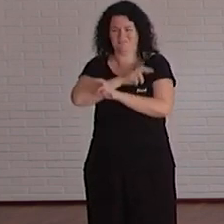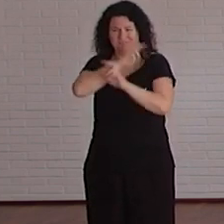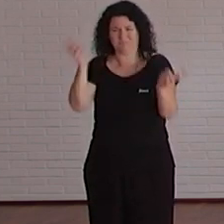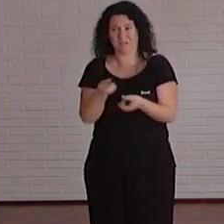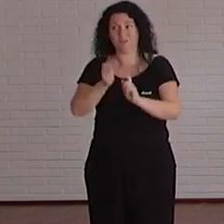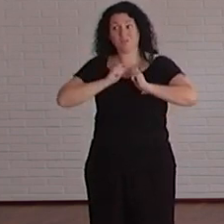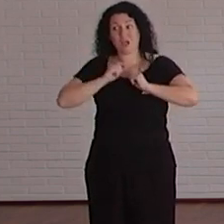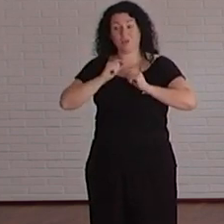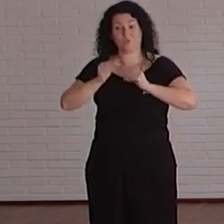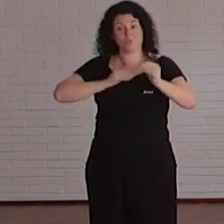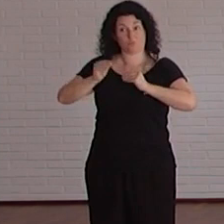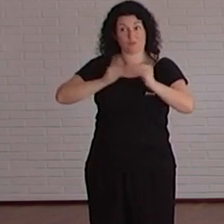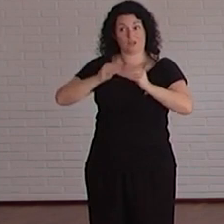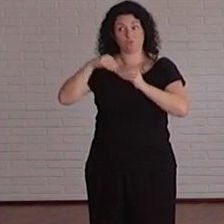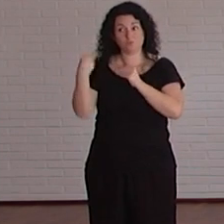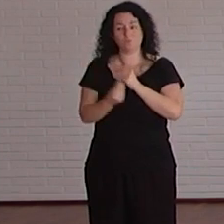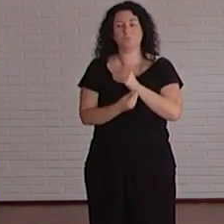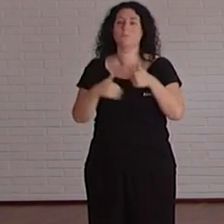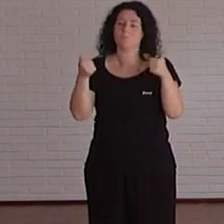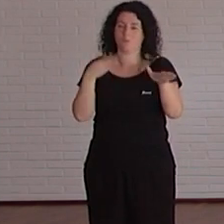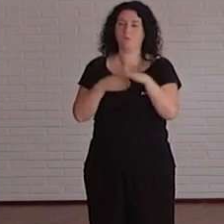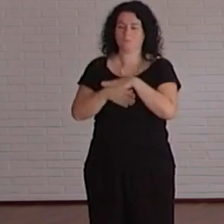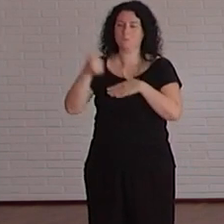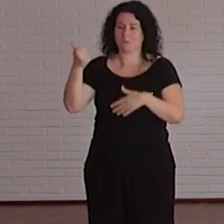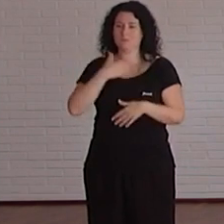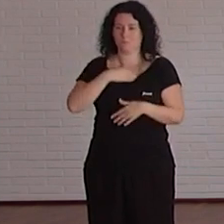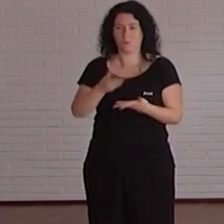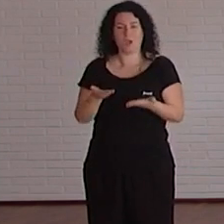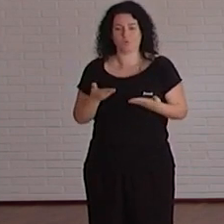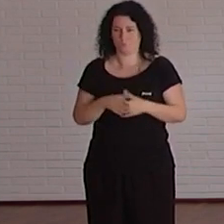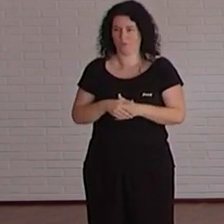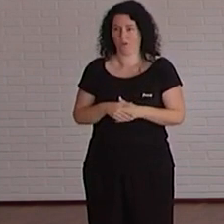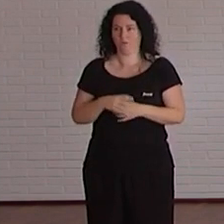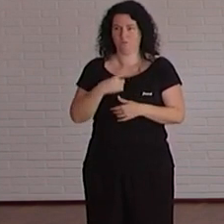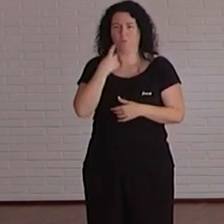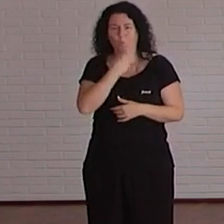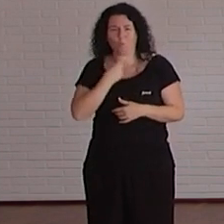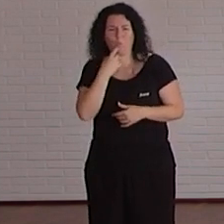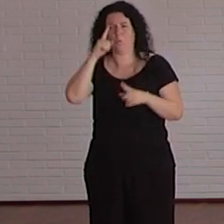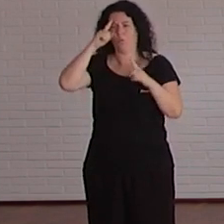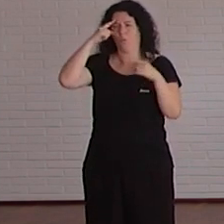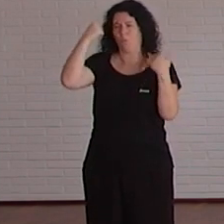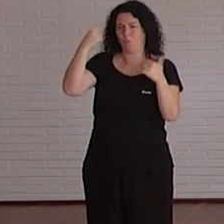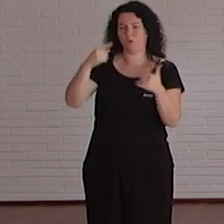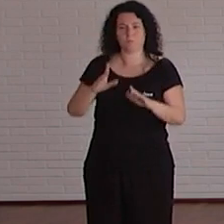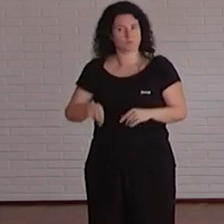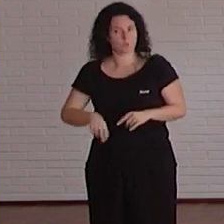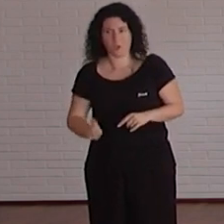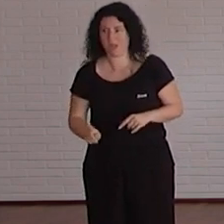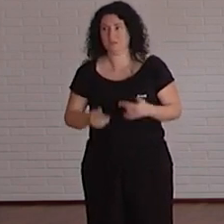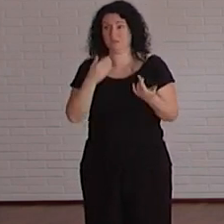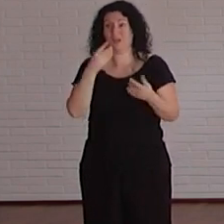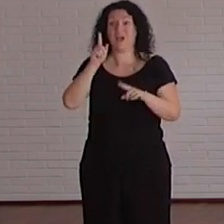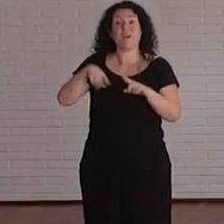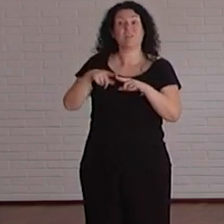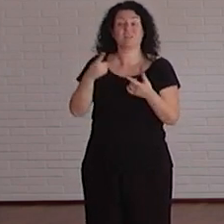accesibles y no cuestan nada no cuesta nada de acuerdo de hecho a veces tienes que hacer incluso un doble trabajo porque si tú